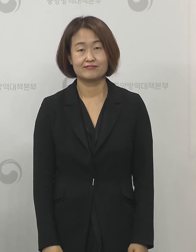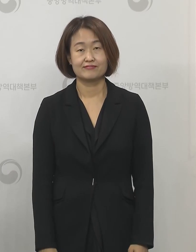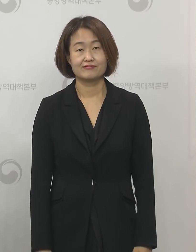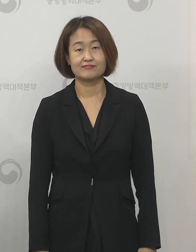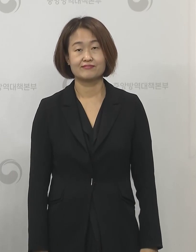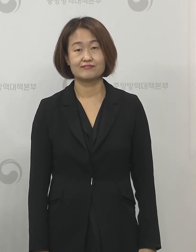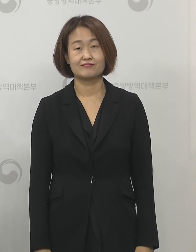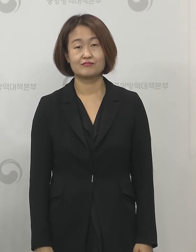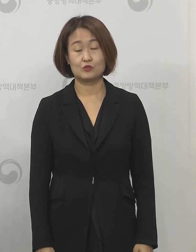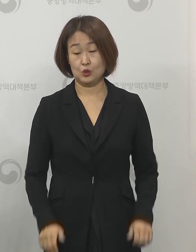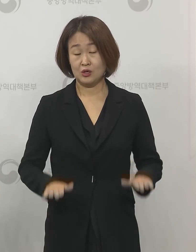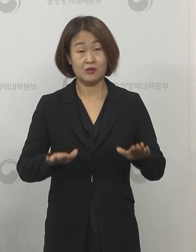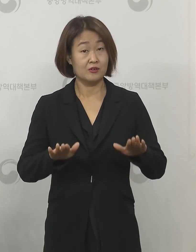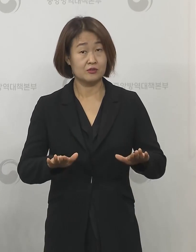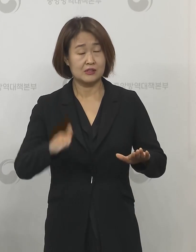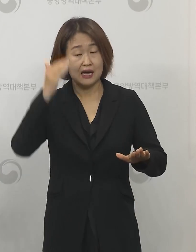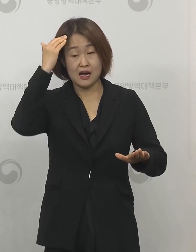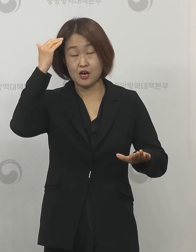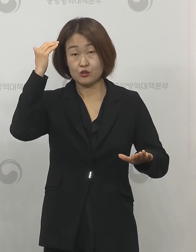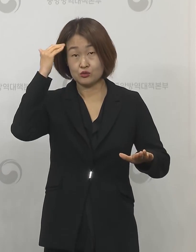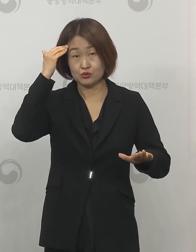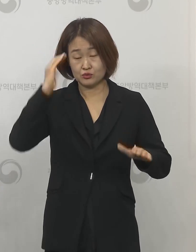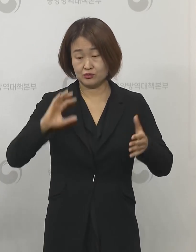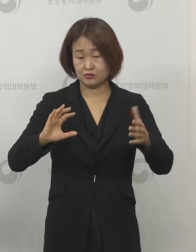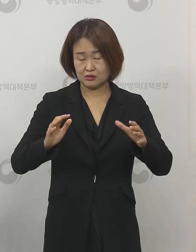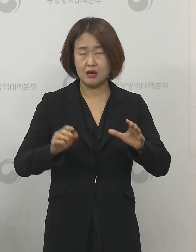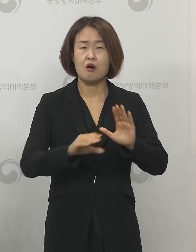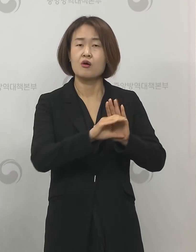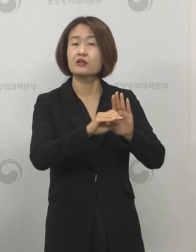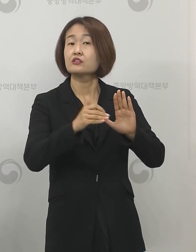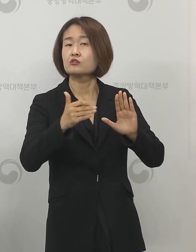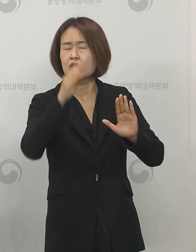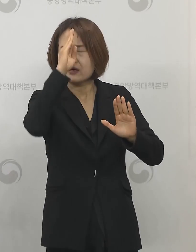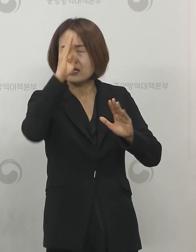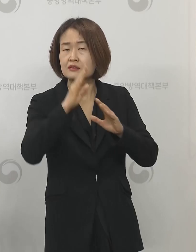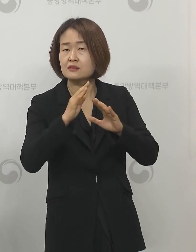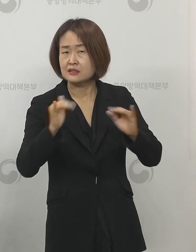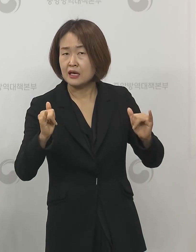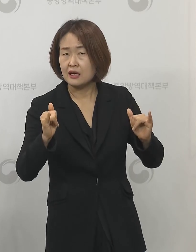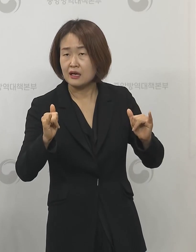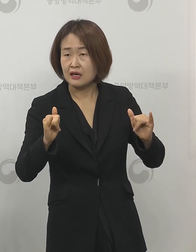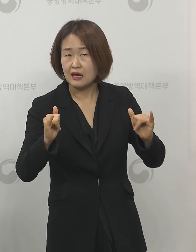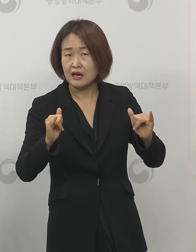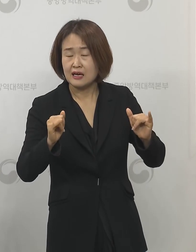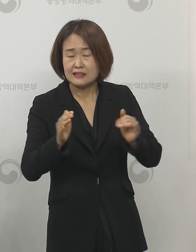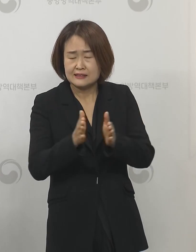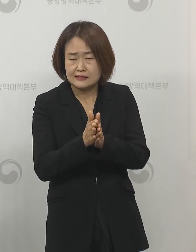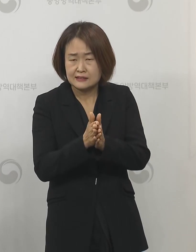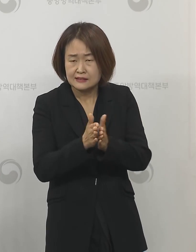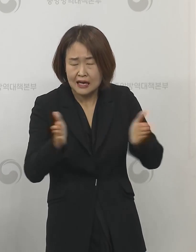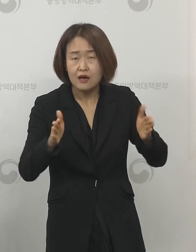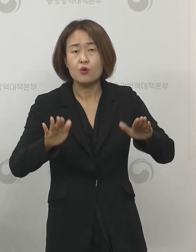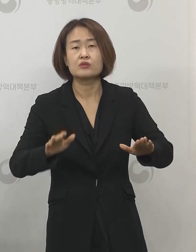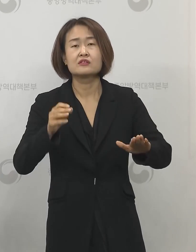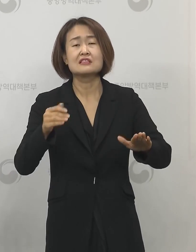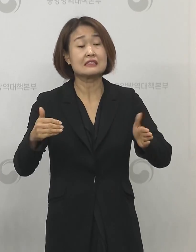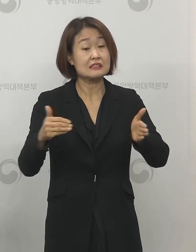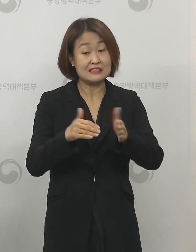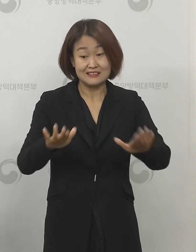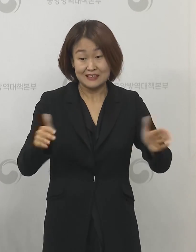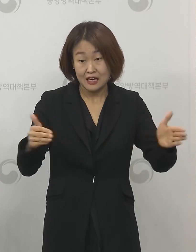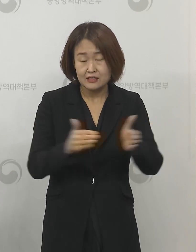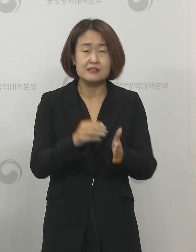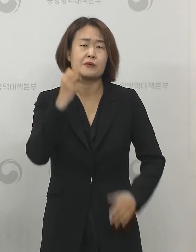네 오늘은 우리나라에서 코로나19 환자가 처음 신고된 지 세 달째 되는 날입니다